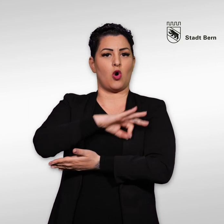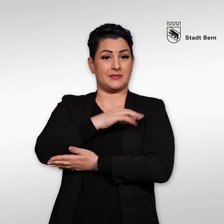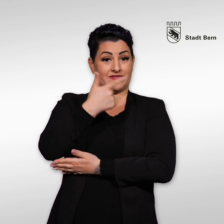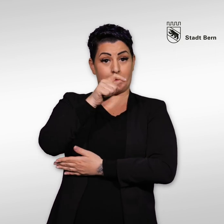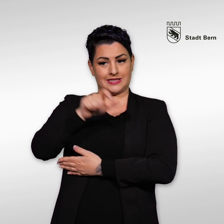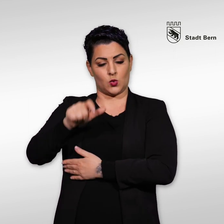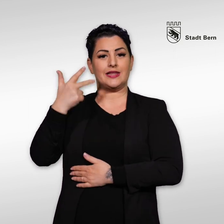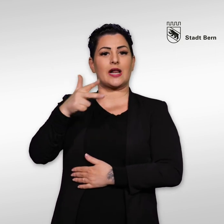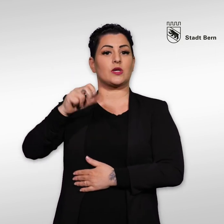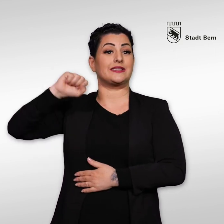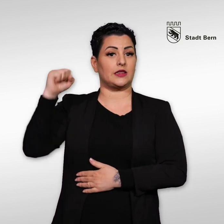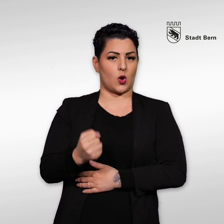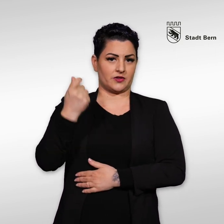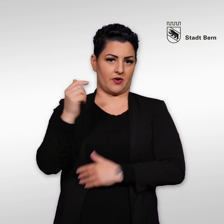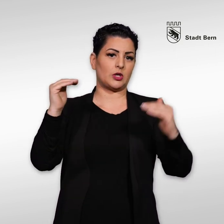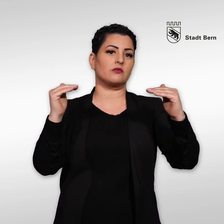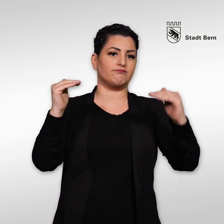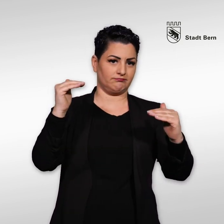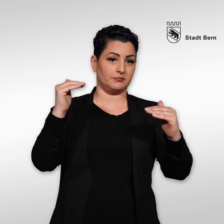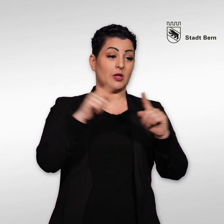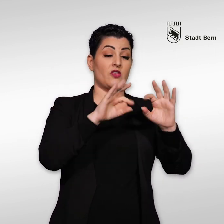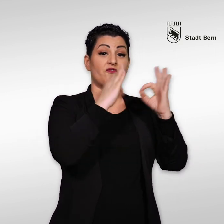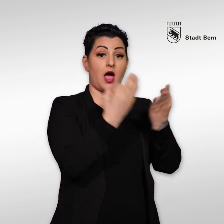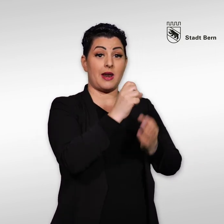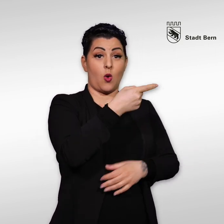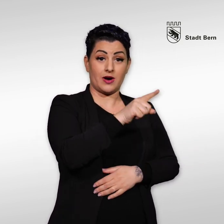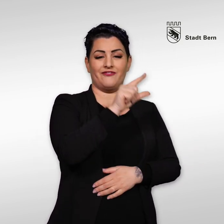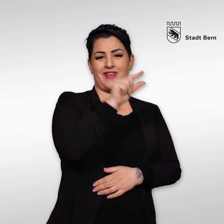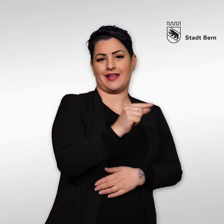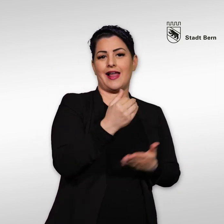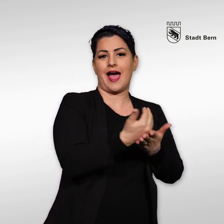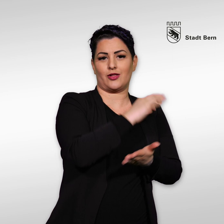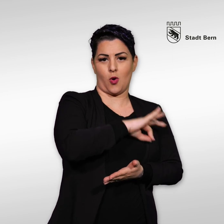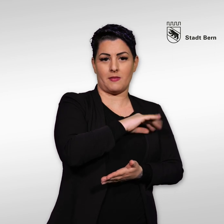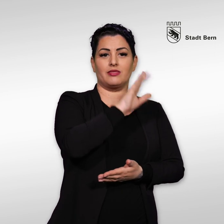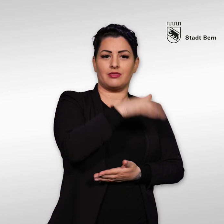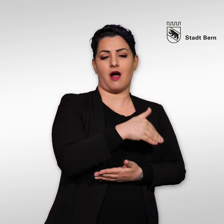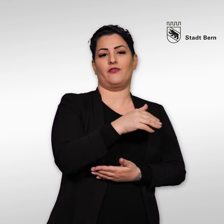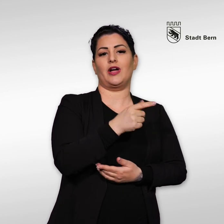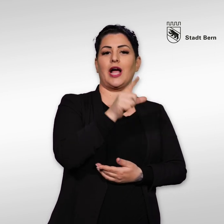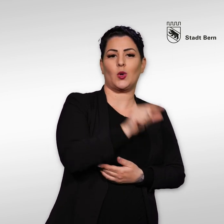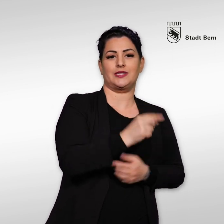auf der Liste bei zwei Personen aufgeführt wird. Familie Oggi darf deshalb eine günstige Wohnung beantragen.